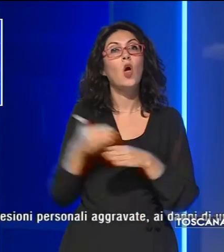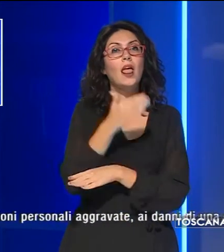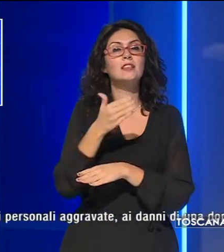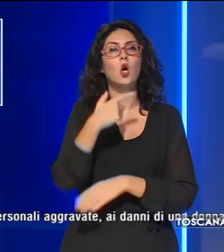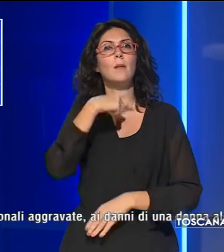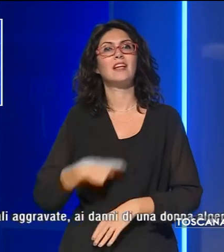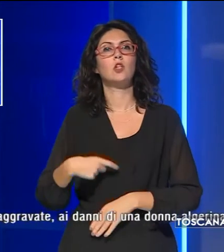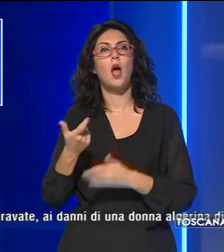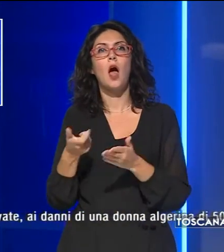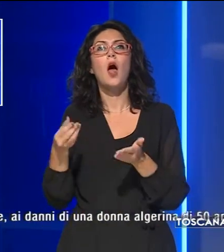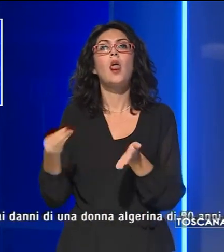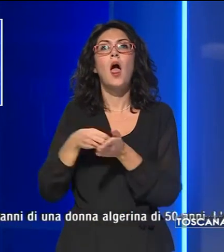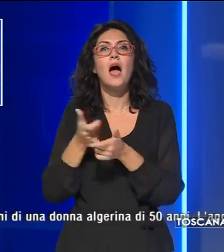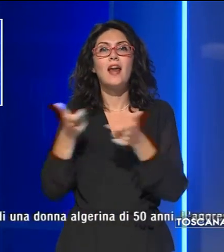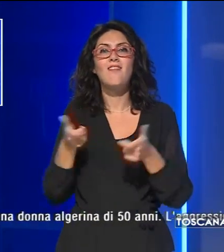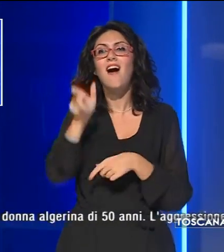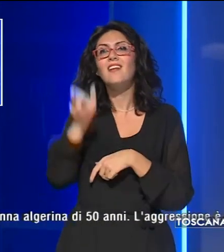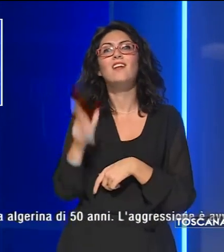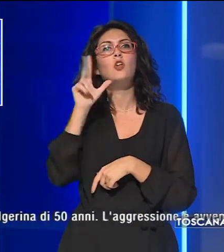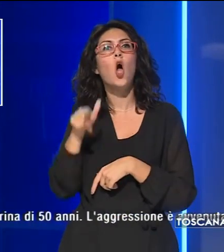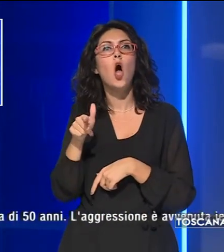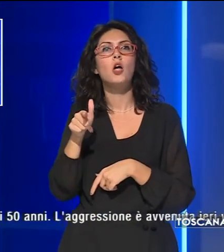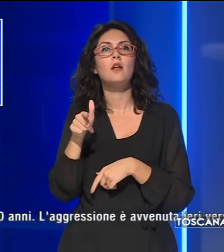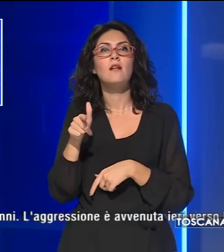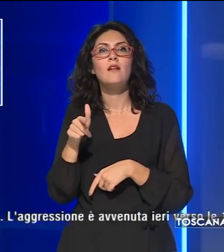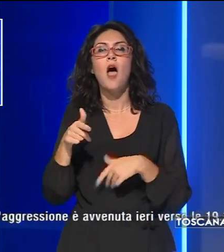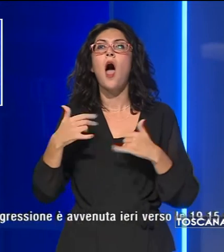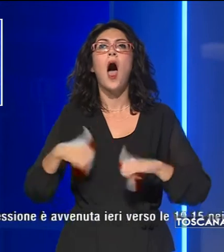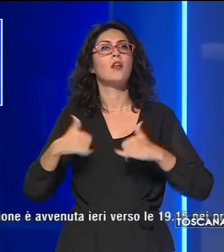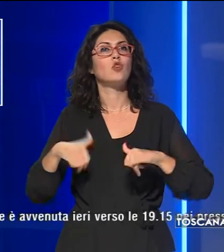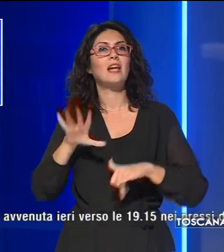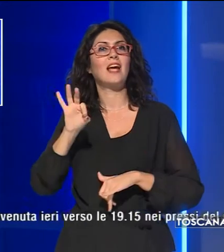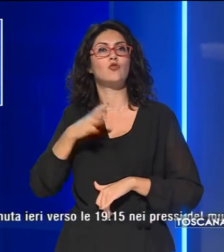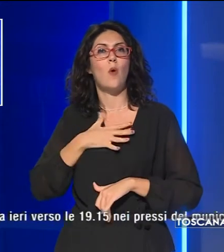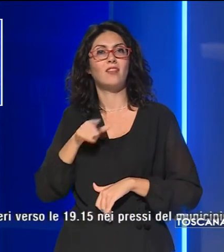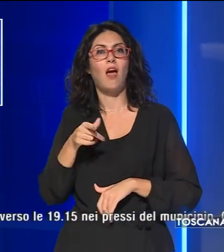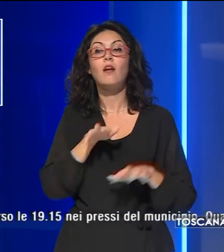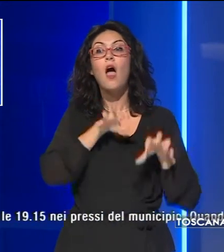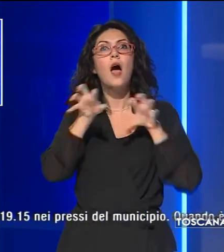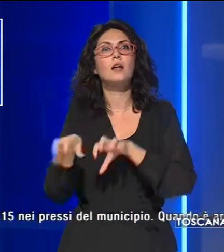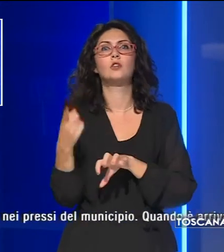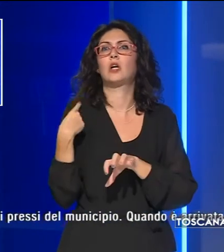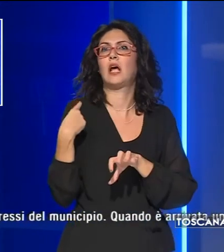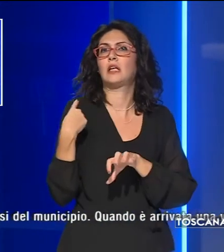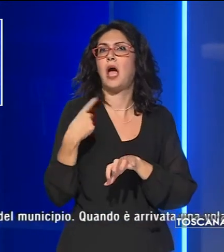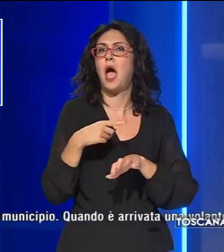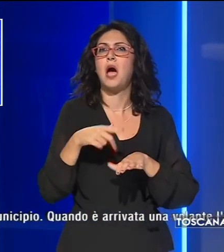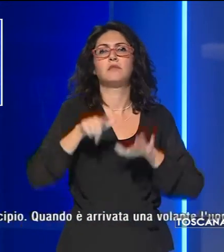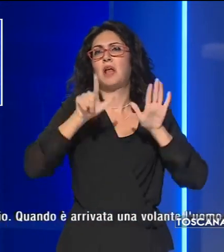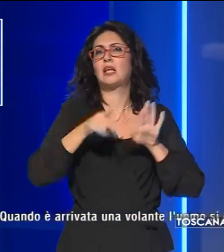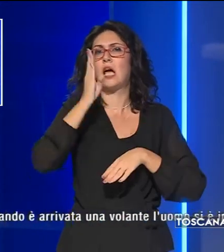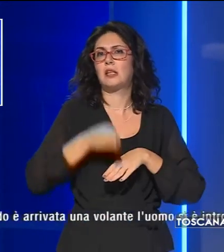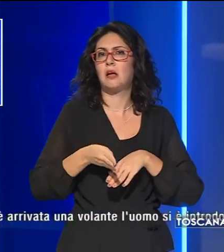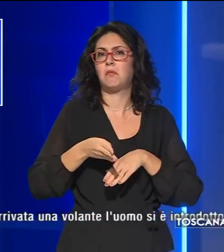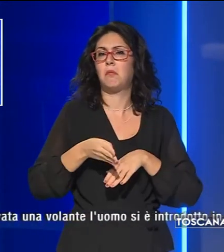ai danni di una donna algerina cinquantenne. L'aggressione è avvenuta ieri verso le 19 e un quarto vicino al